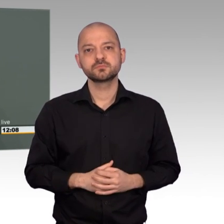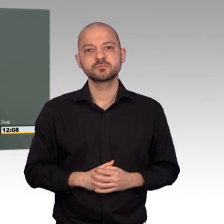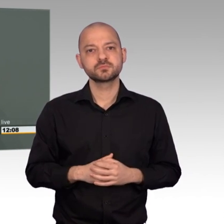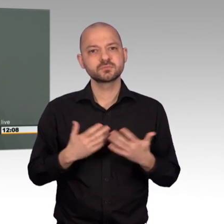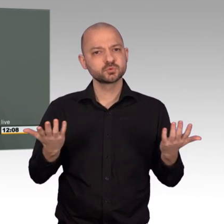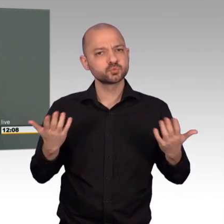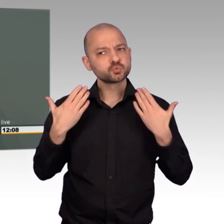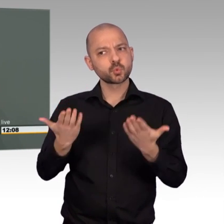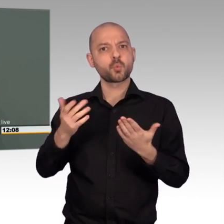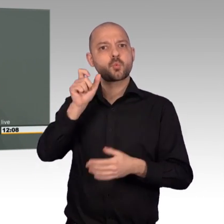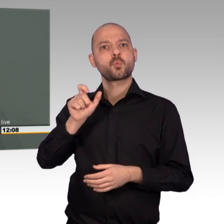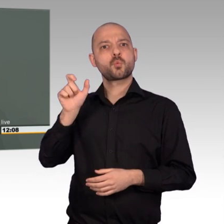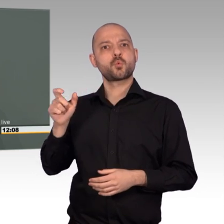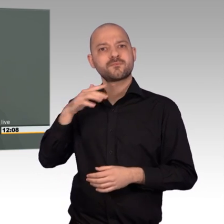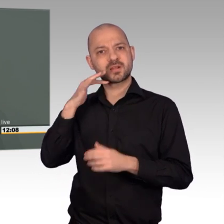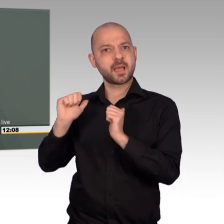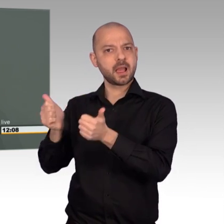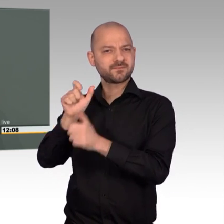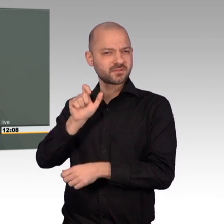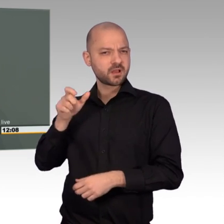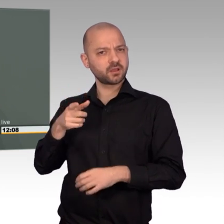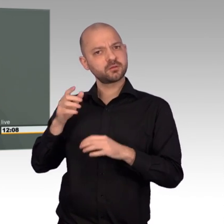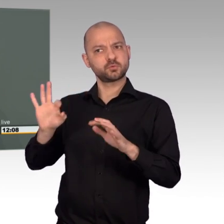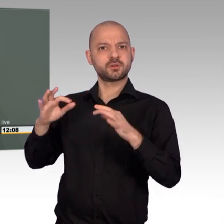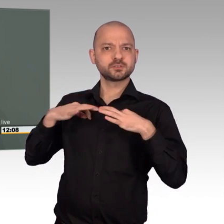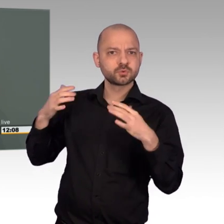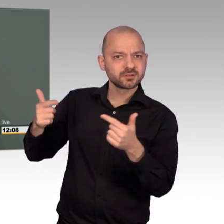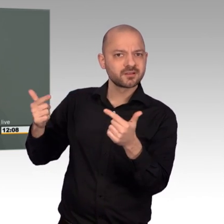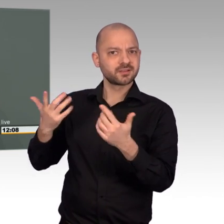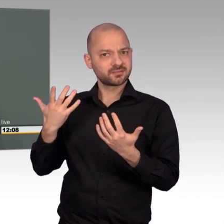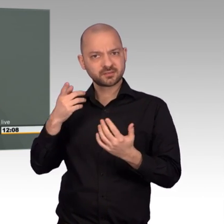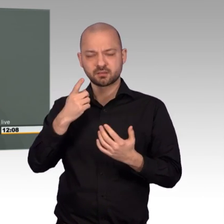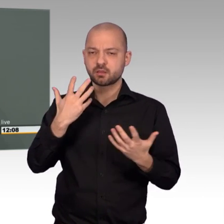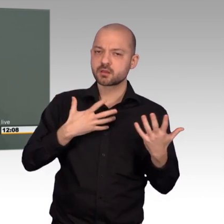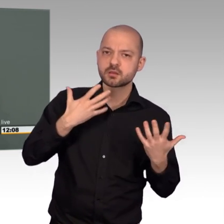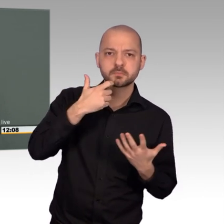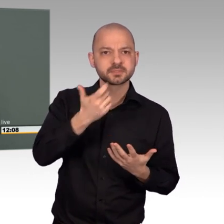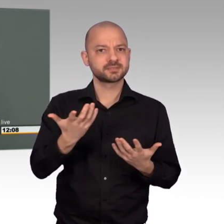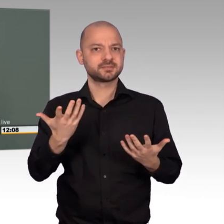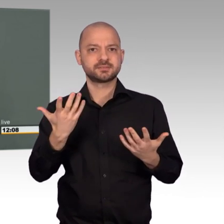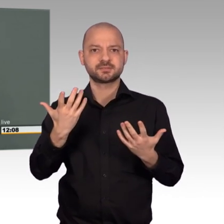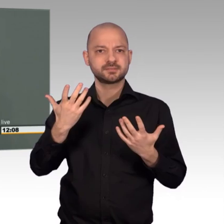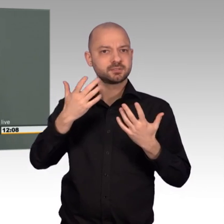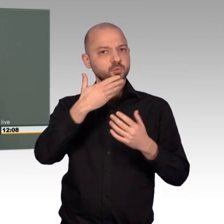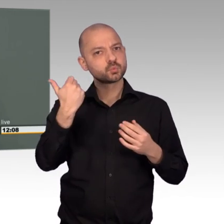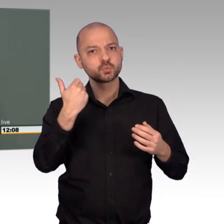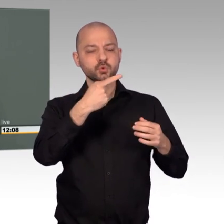Jemen sind vor einiger Zeit ganz gezielt Hafenkräne bombardiert worden. Und jetzt können dort keine großen Container mehr entladen werden.